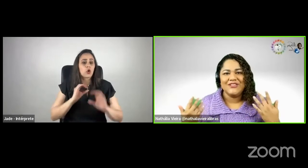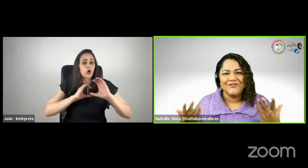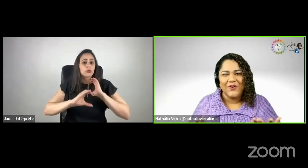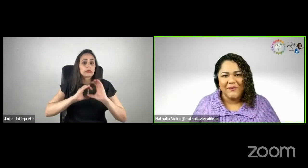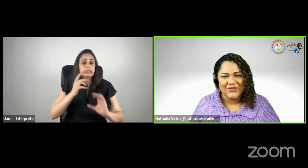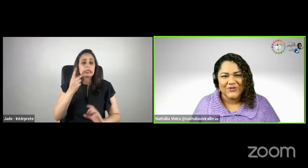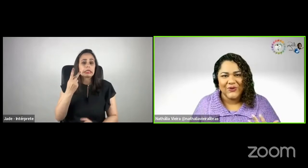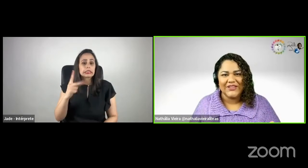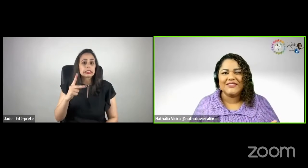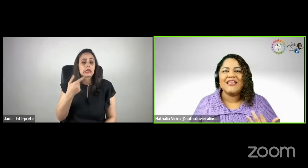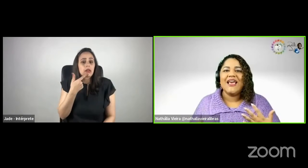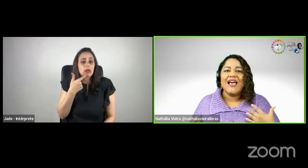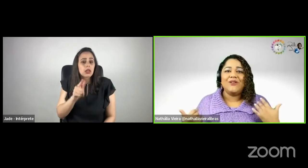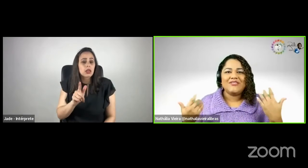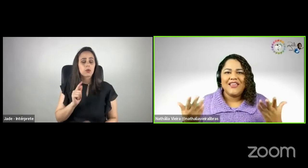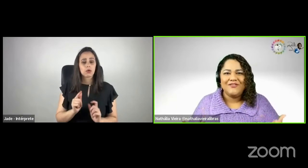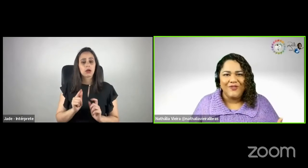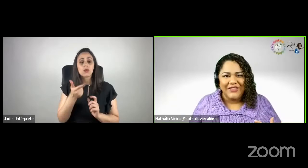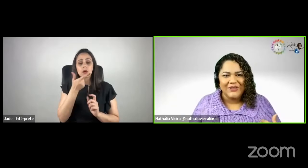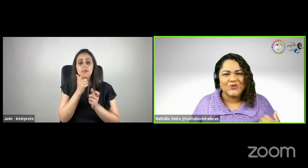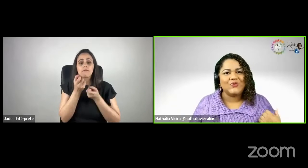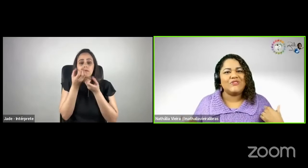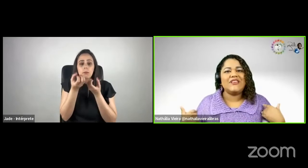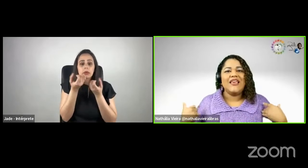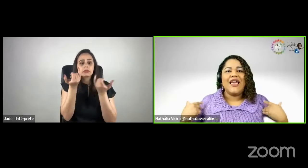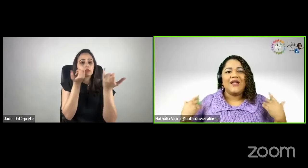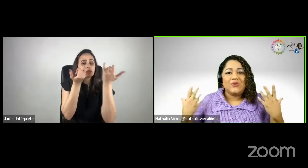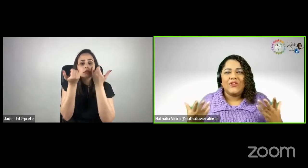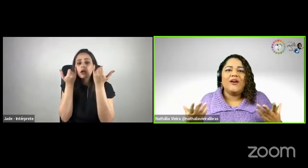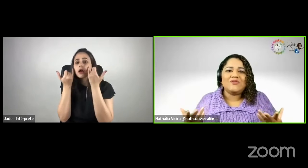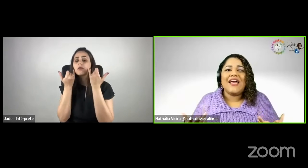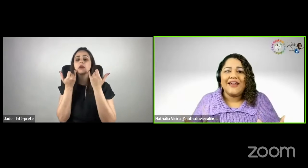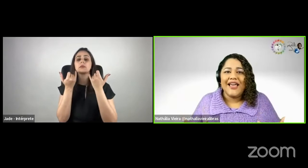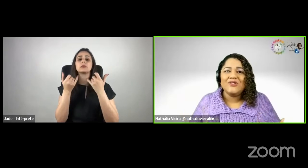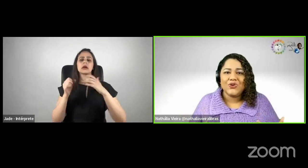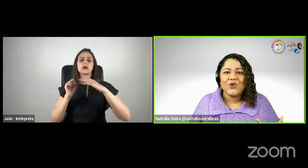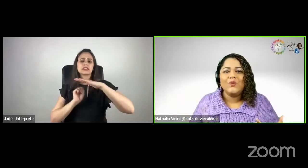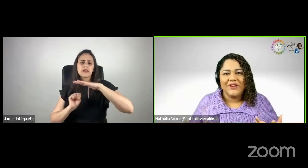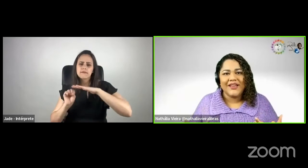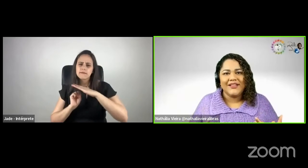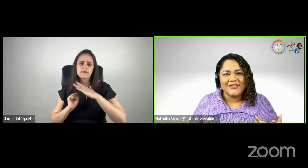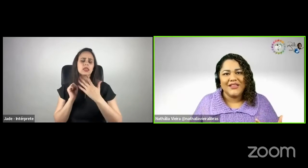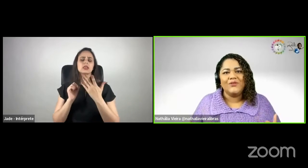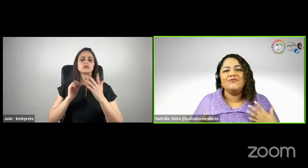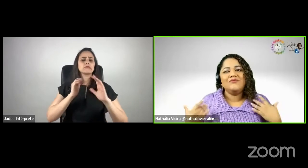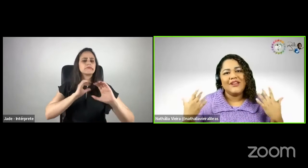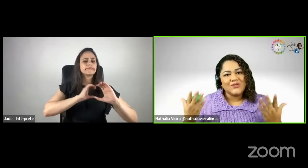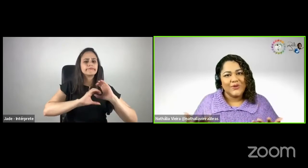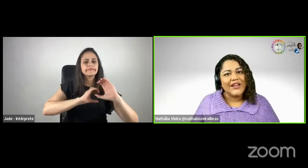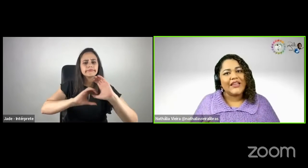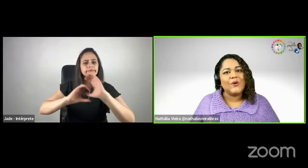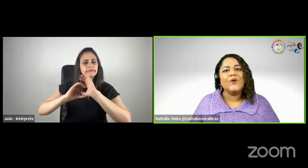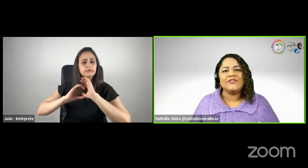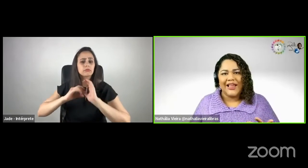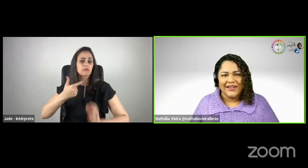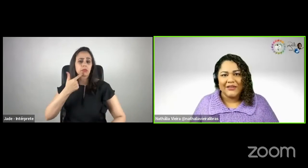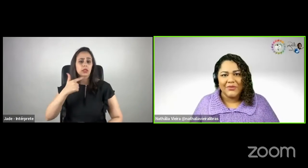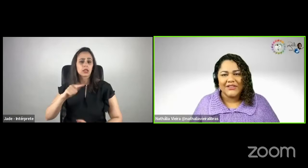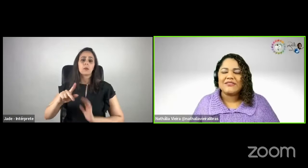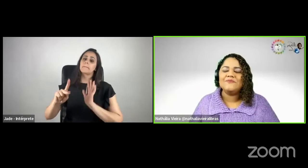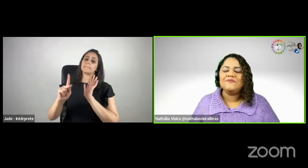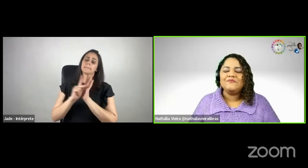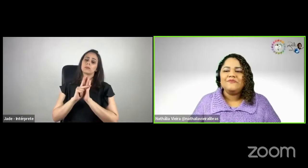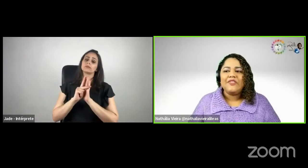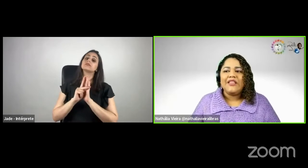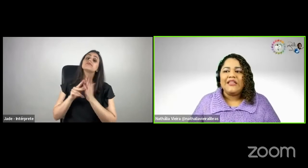acesso às informações, aos serviços, aos canais de comunicação na sua língua, na